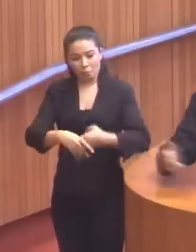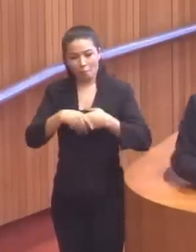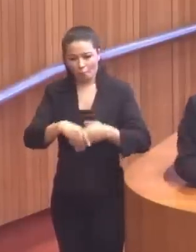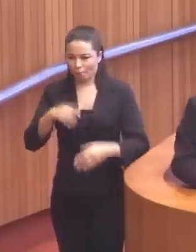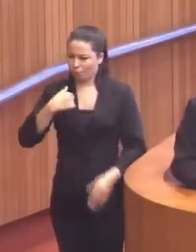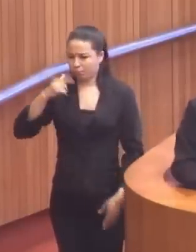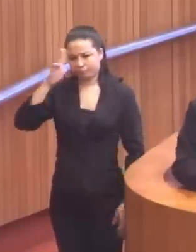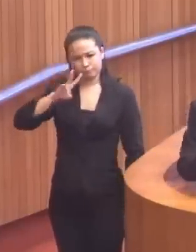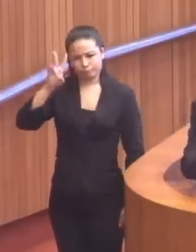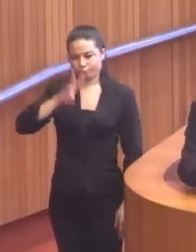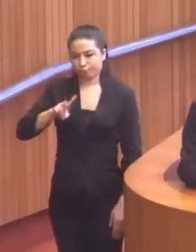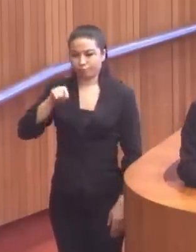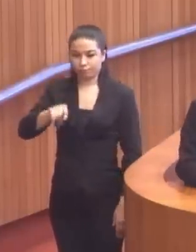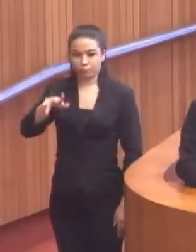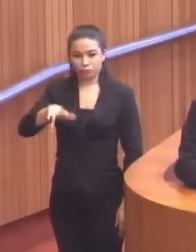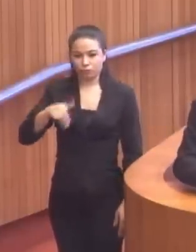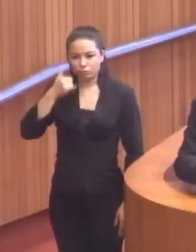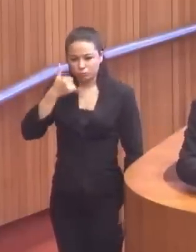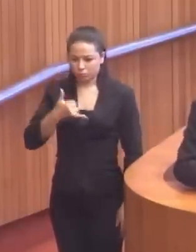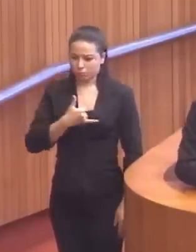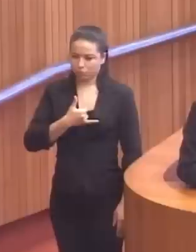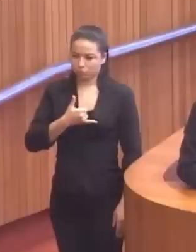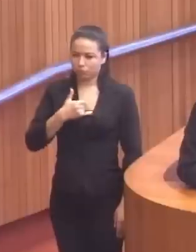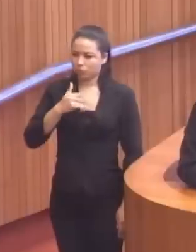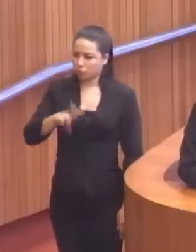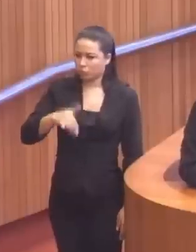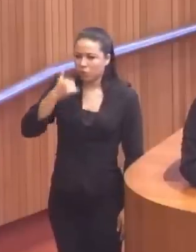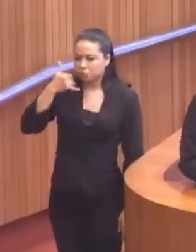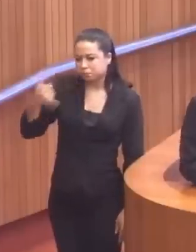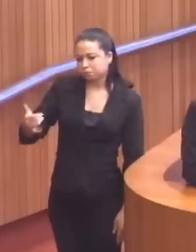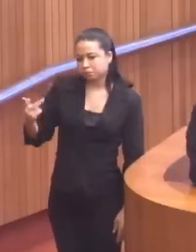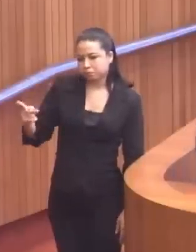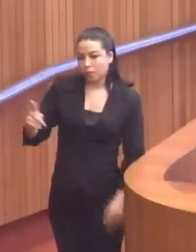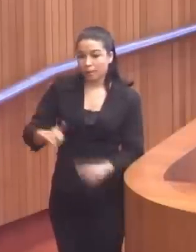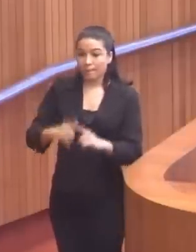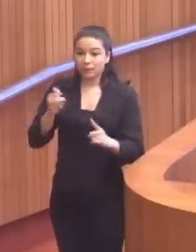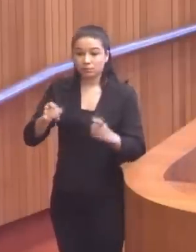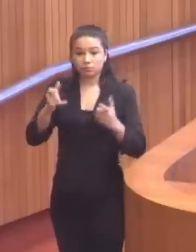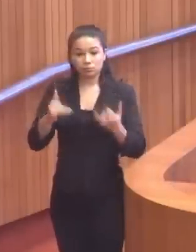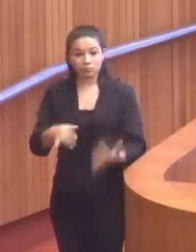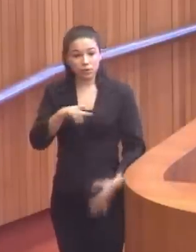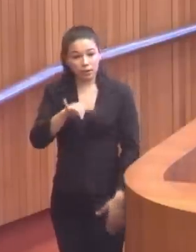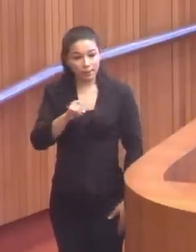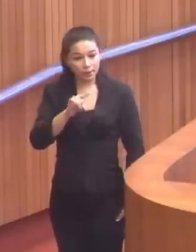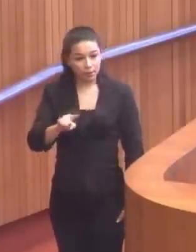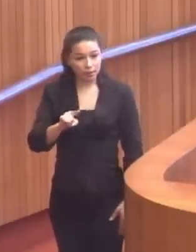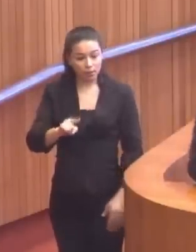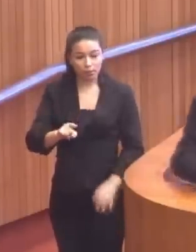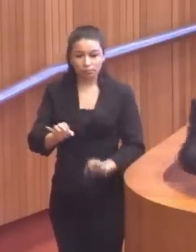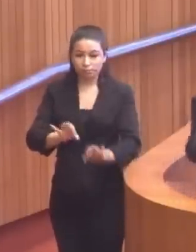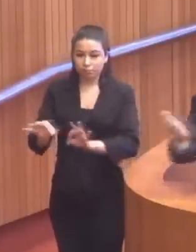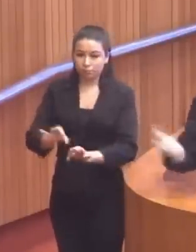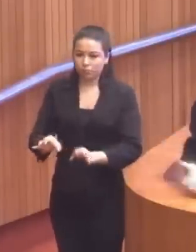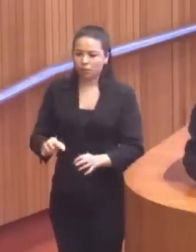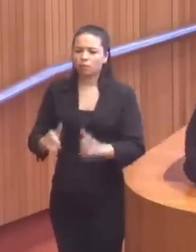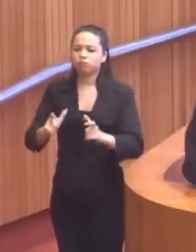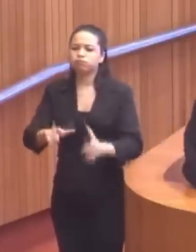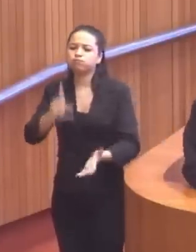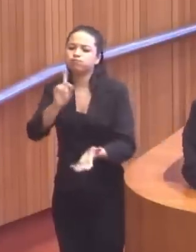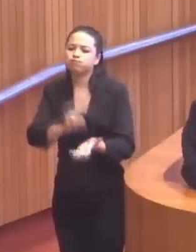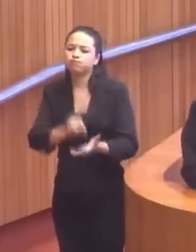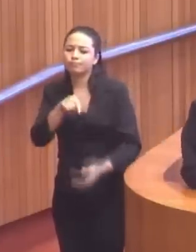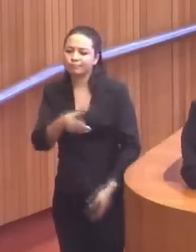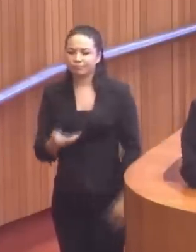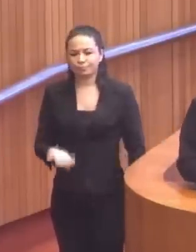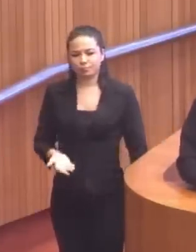cumprimentei, eu não me lembro. Ele nunca me ligou, eu nunca liguei para ele. Mas se disseram que o capitão que intermediou, onde é que